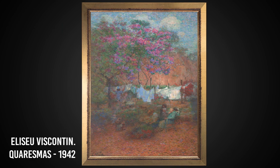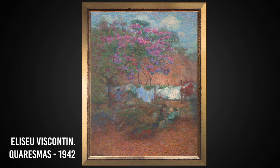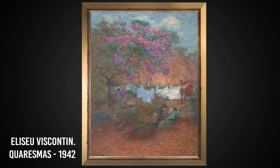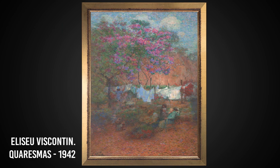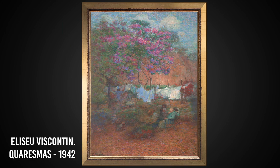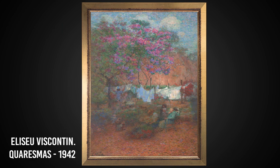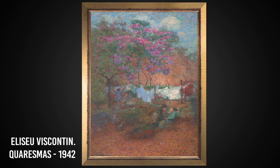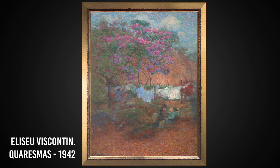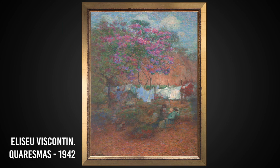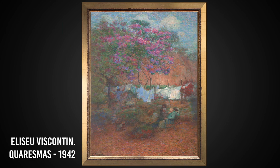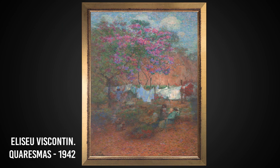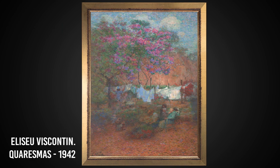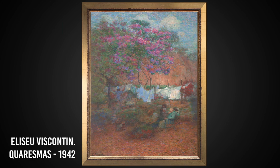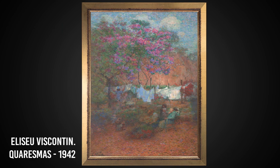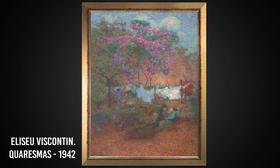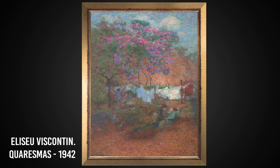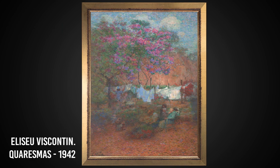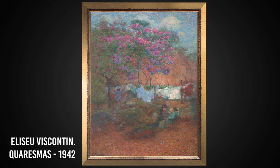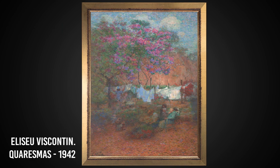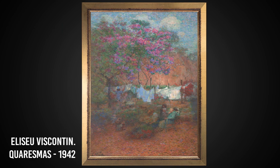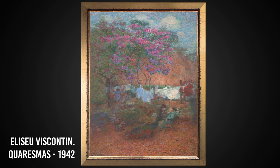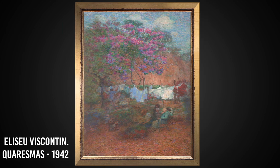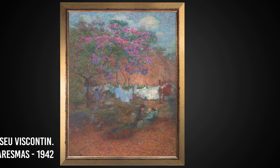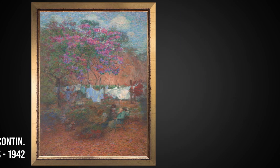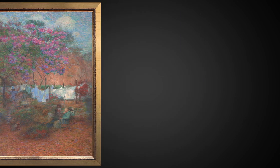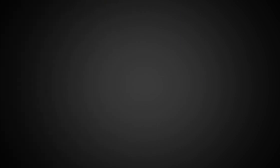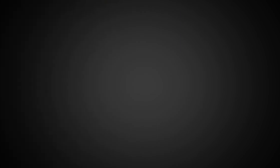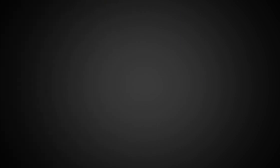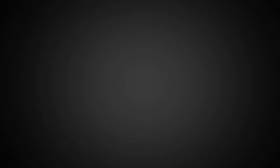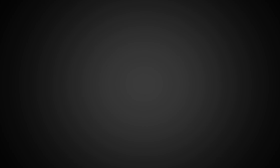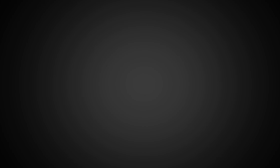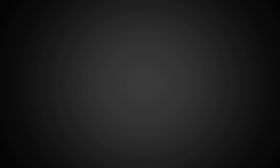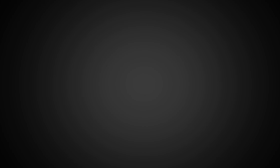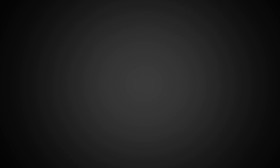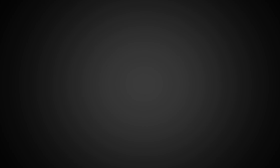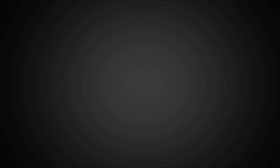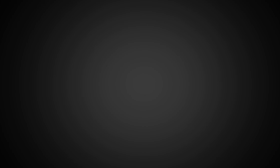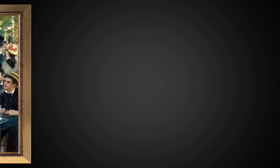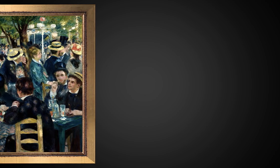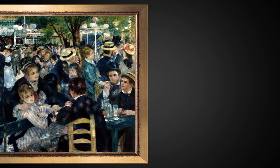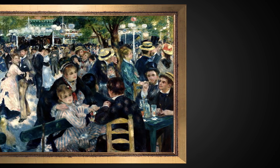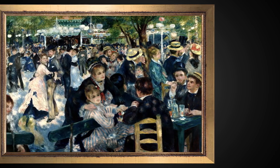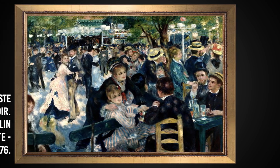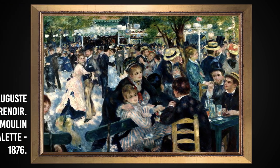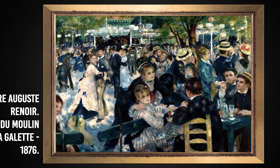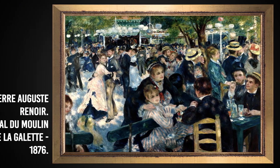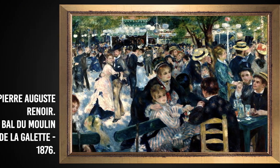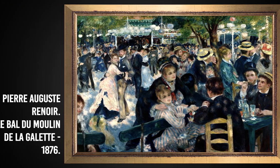fechadinha como mostravam os realistas? Ou será que a realidade parece mais um quadro impressionista ou